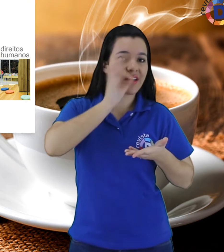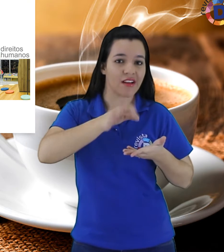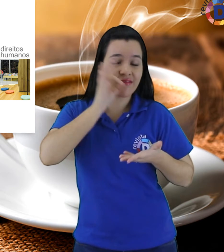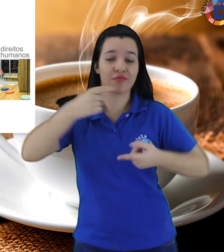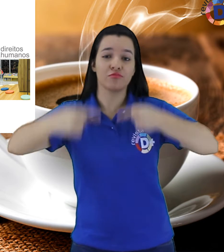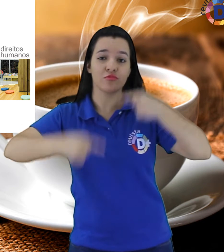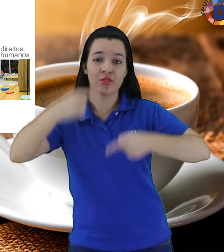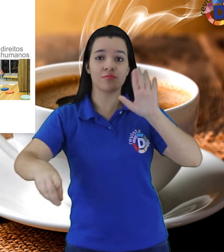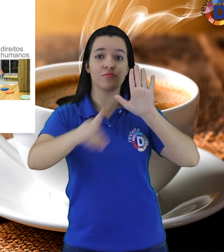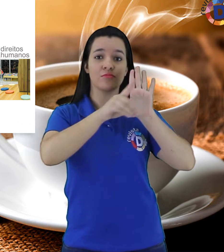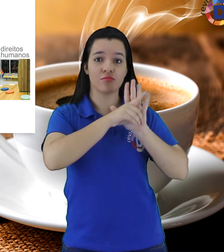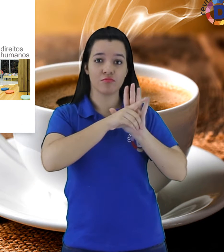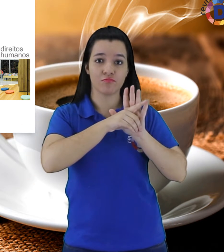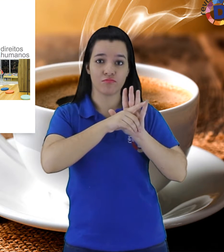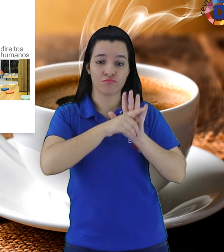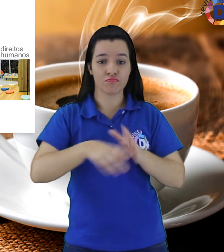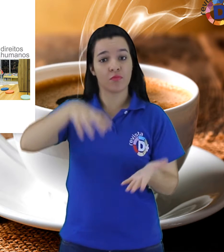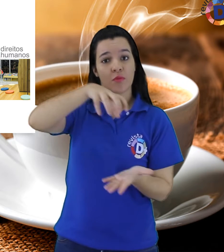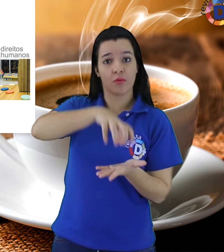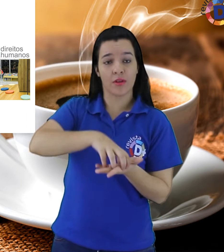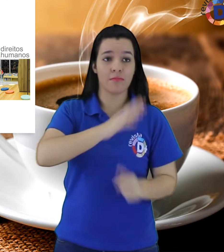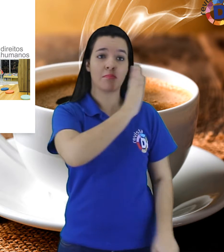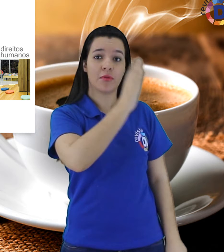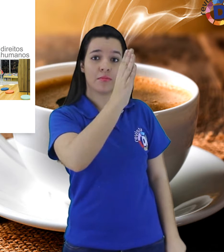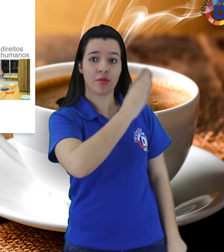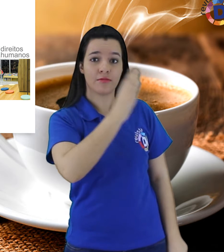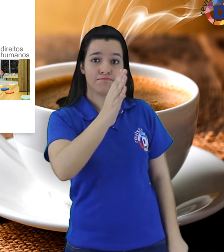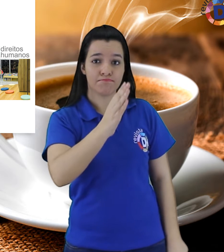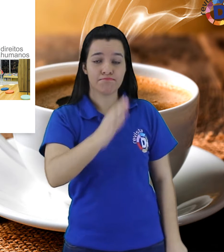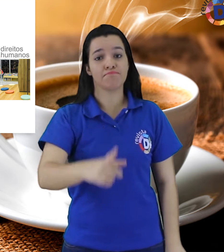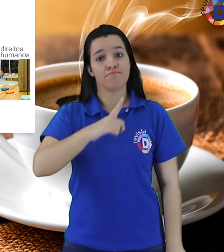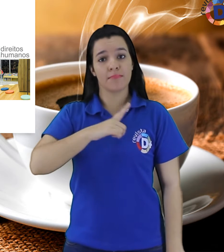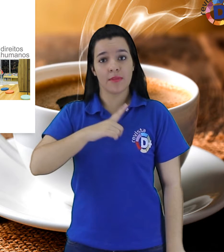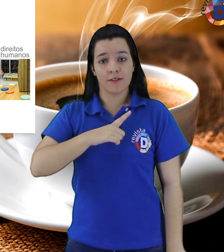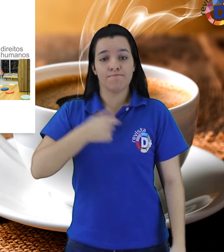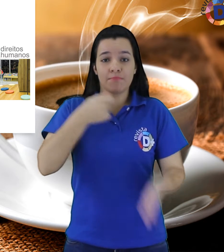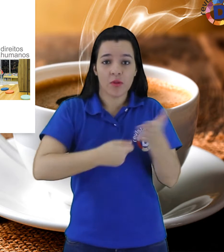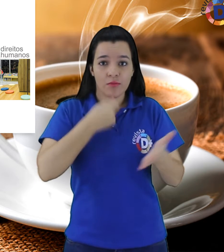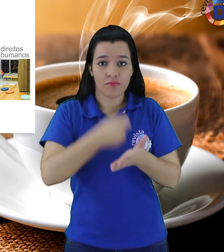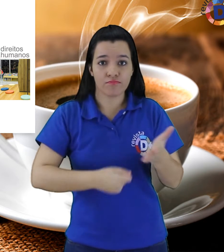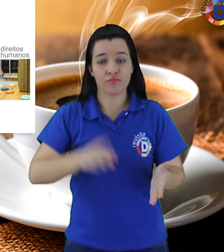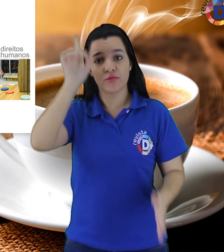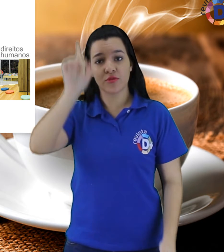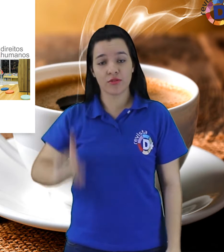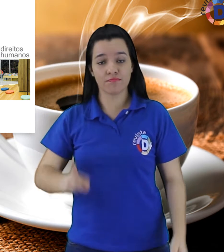Biblioteca Temática em Direitos Humanos, Maria Firmina dos Reis, com o tema